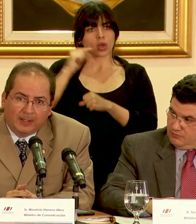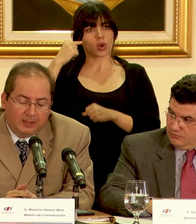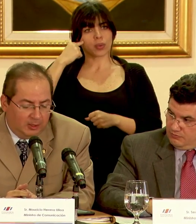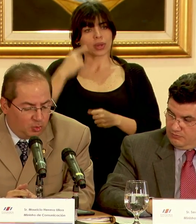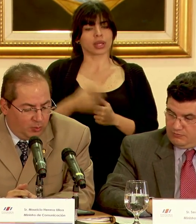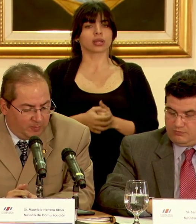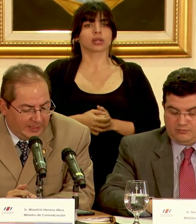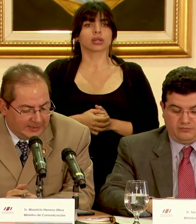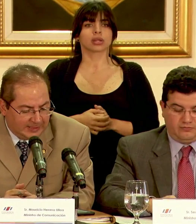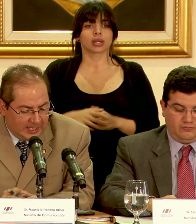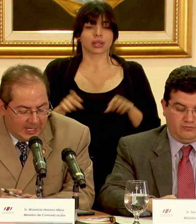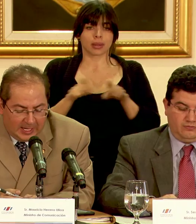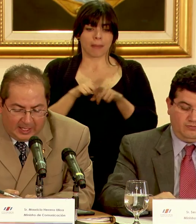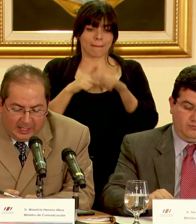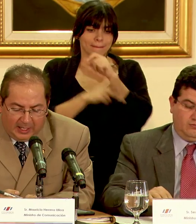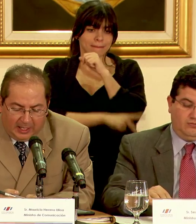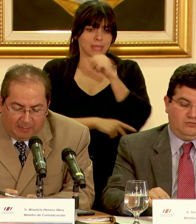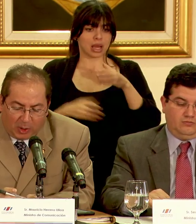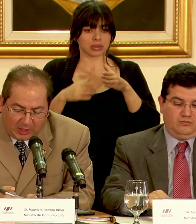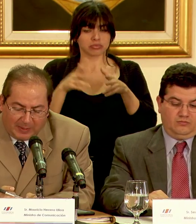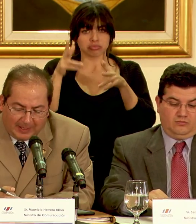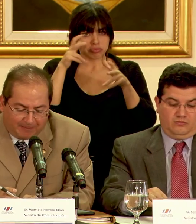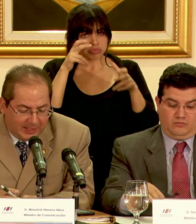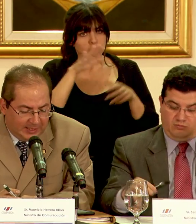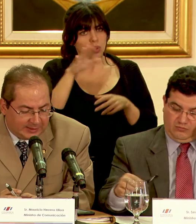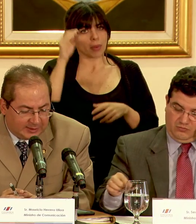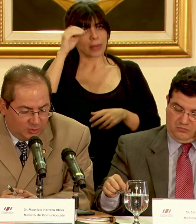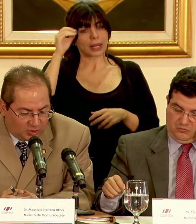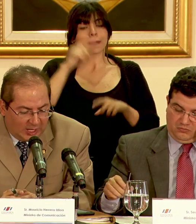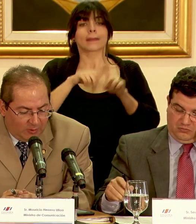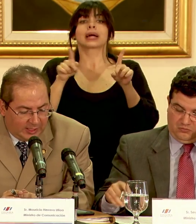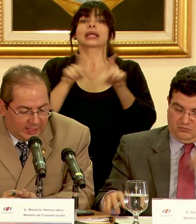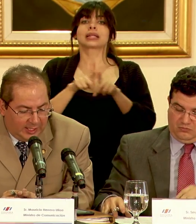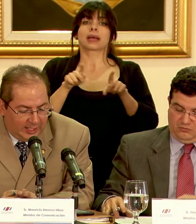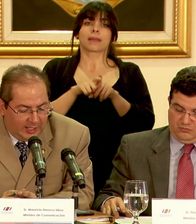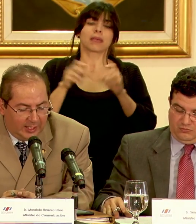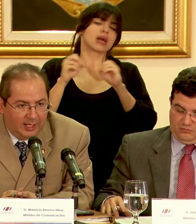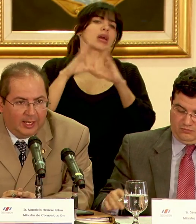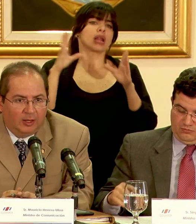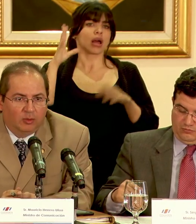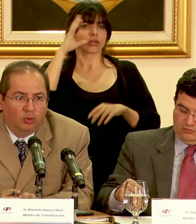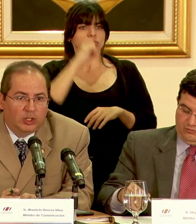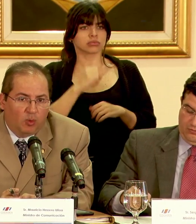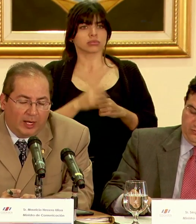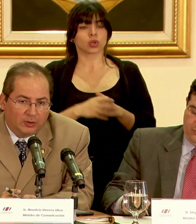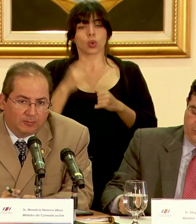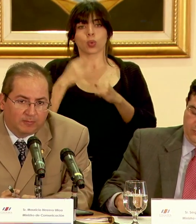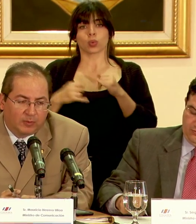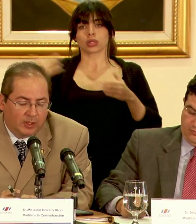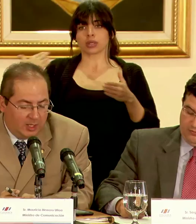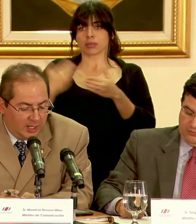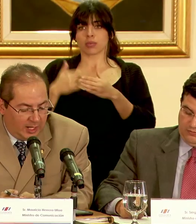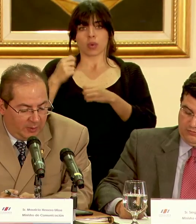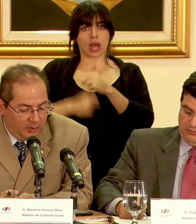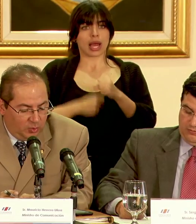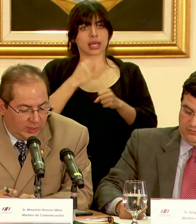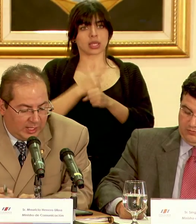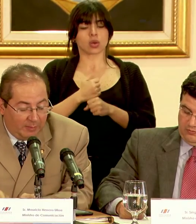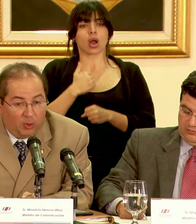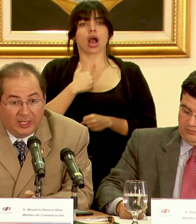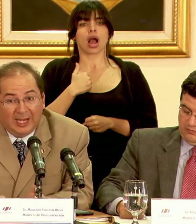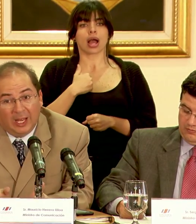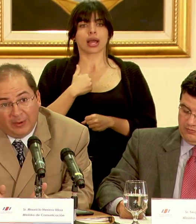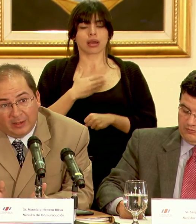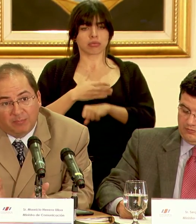y del rumbo del país pero también es notable que en el último año ha habido